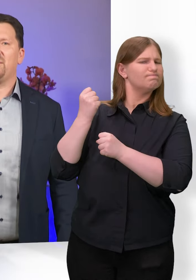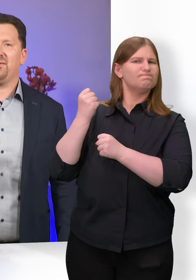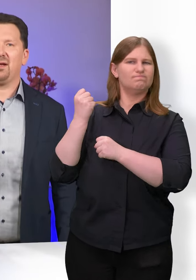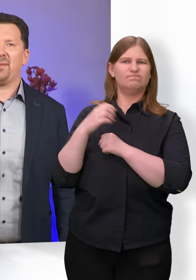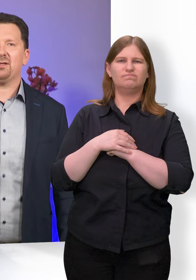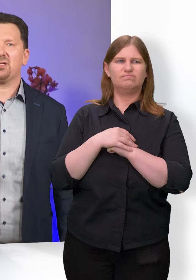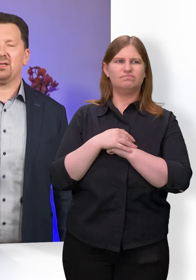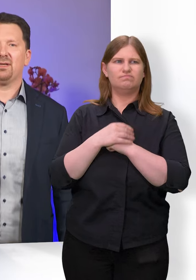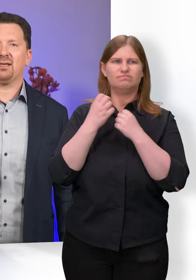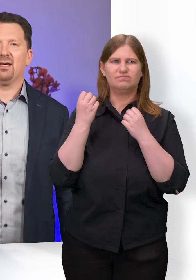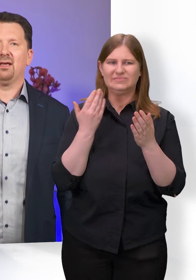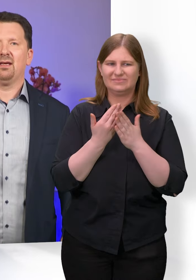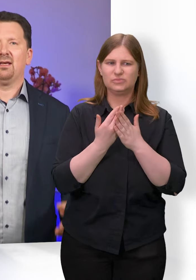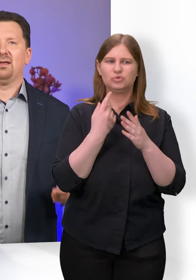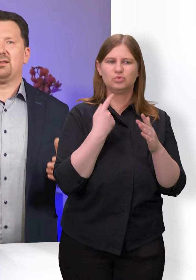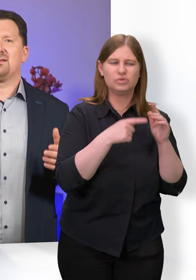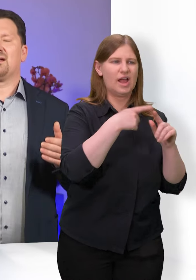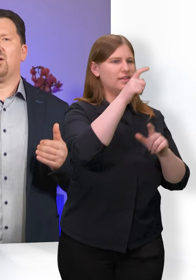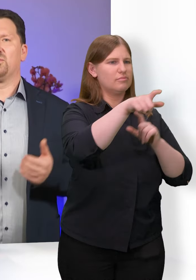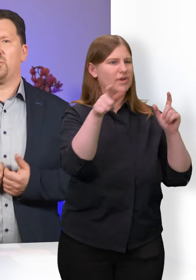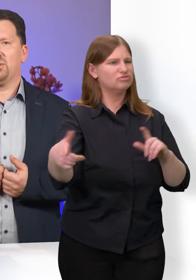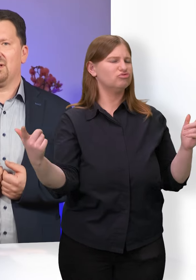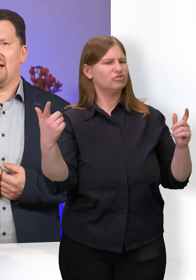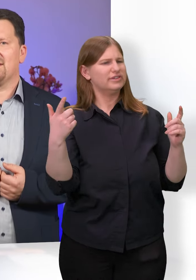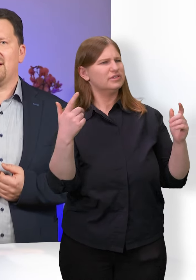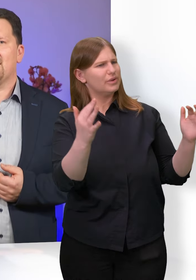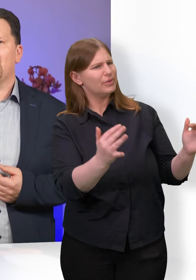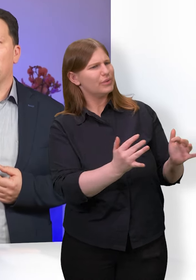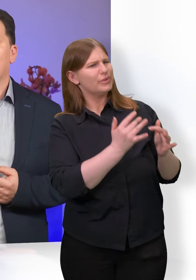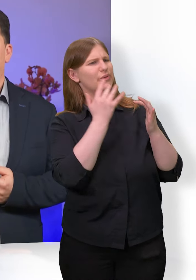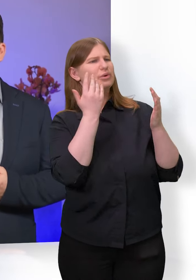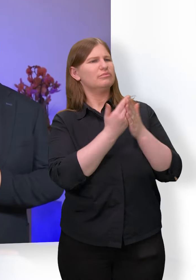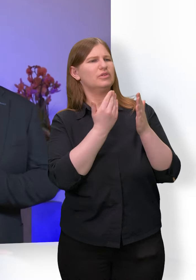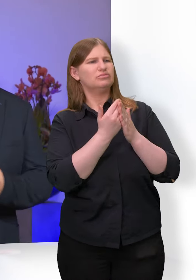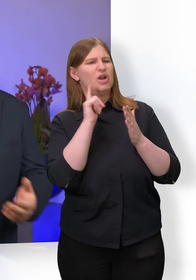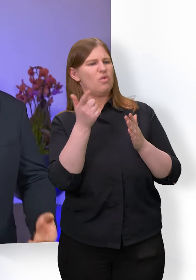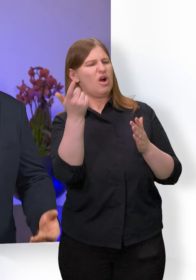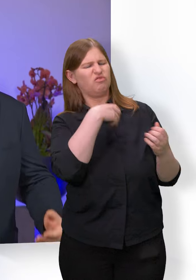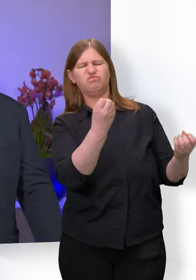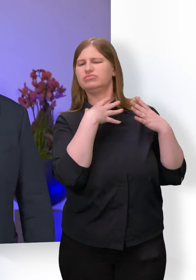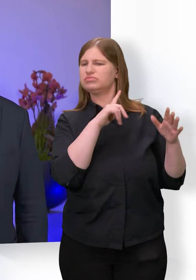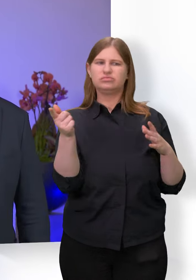immer wieder Menschen, die mich diesen Glauben spüren lassen, weil sie mich auch nicht verstoßen, obwohl sie allen Grund hätten dazu.